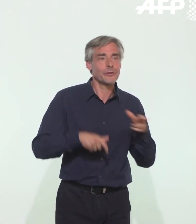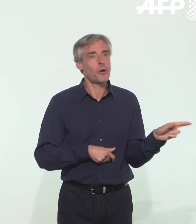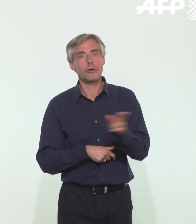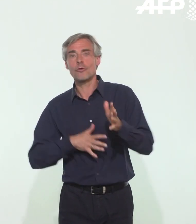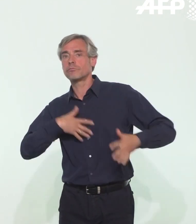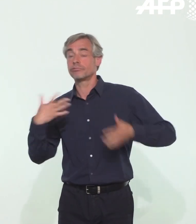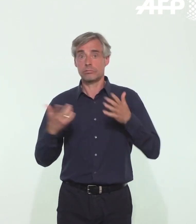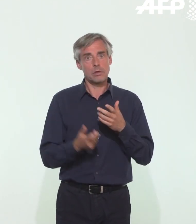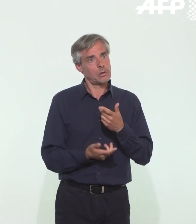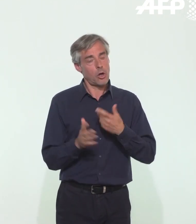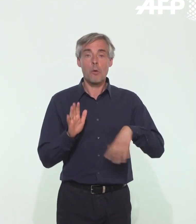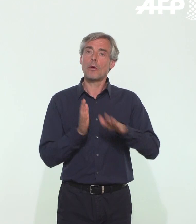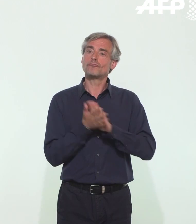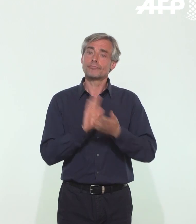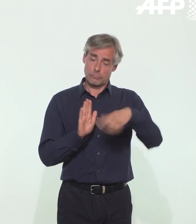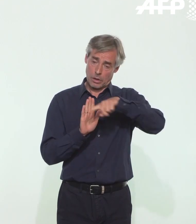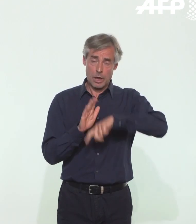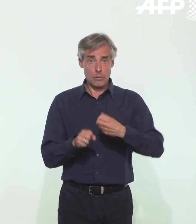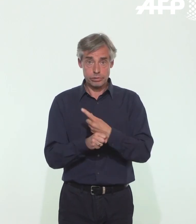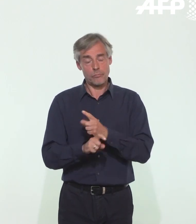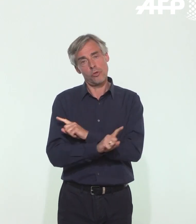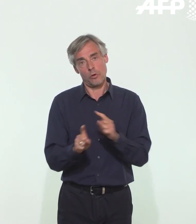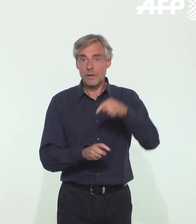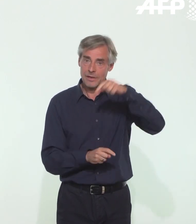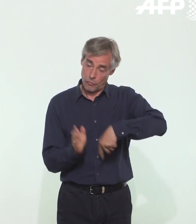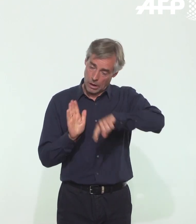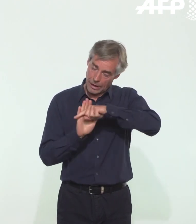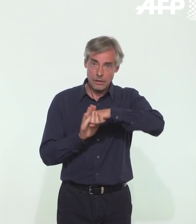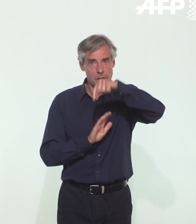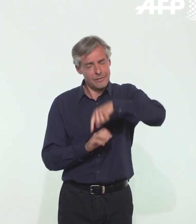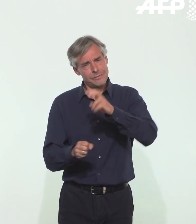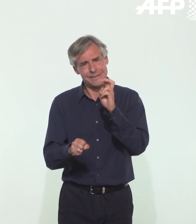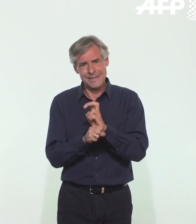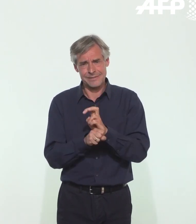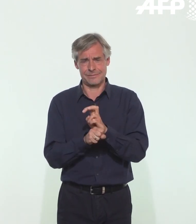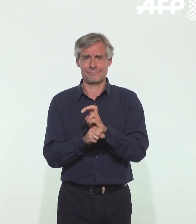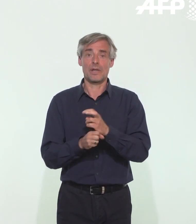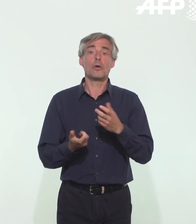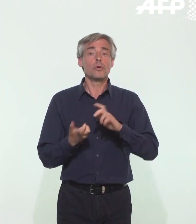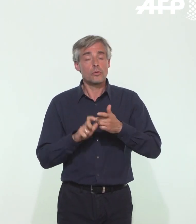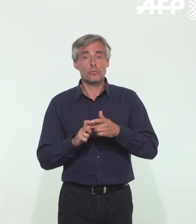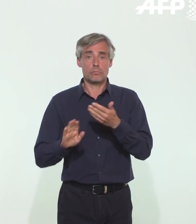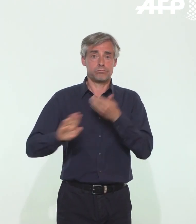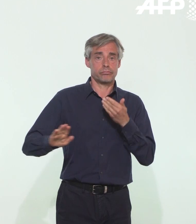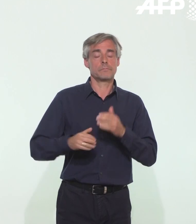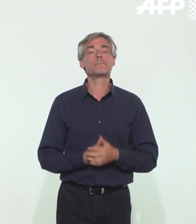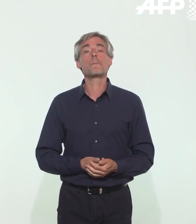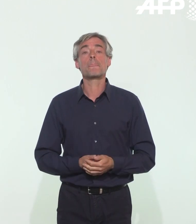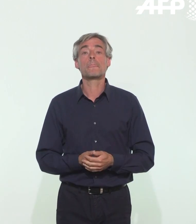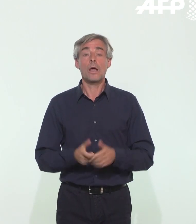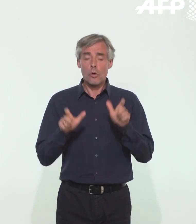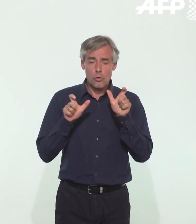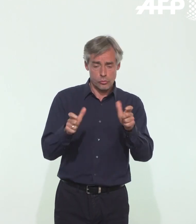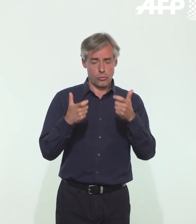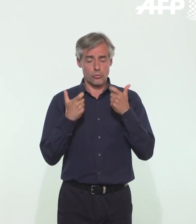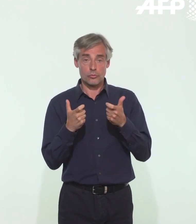il ne nous dispense pas de rester vigilants et notamment de respecter l'ensemble des gestes barrières. Cette vigilance,